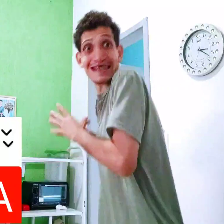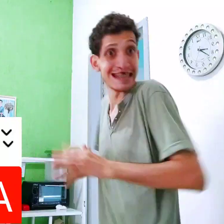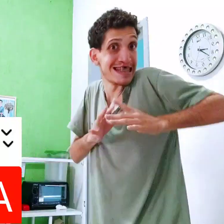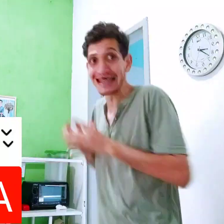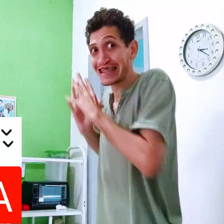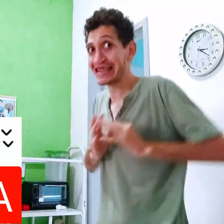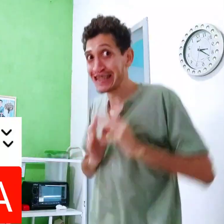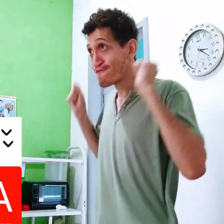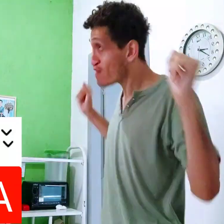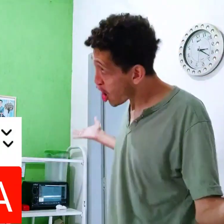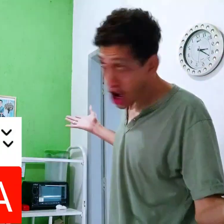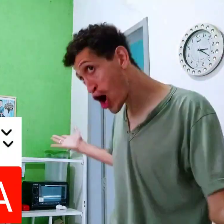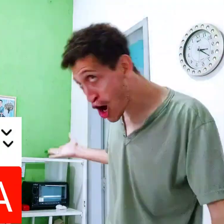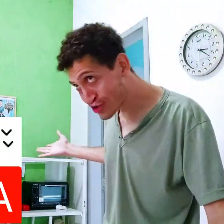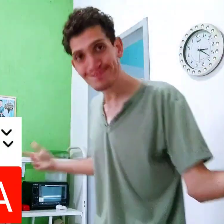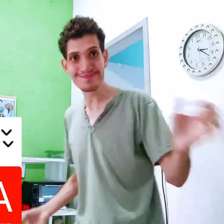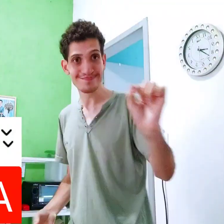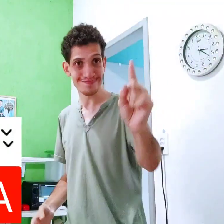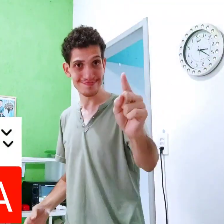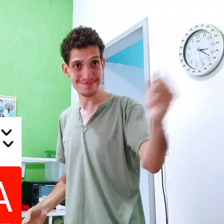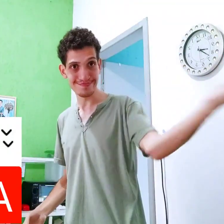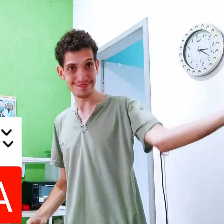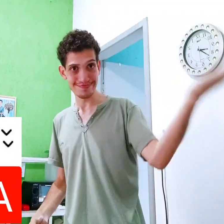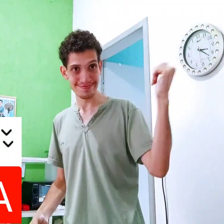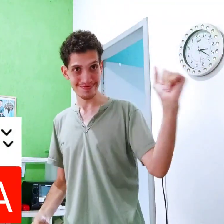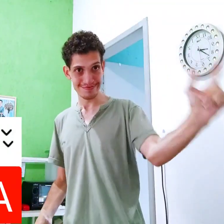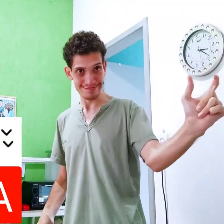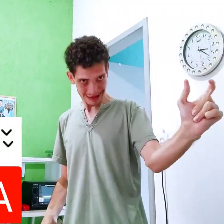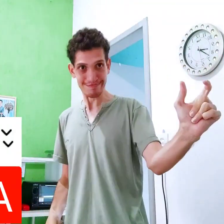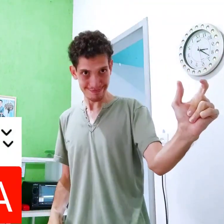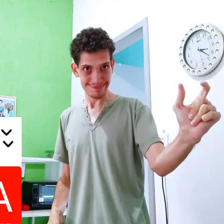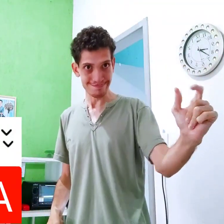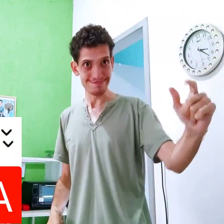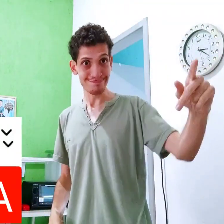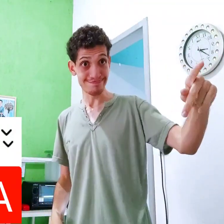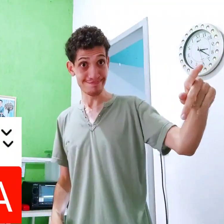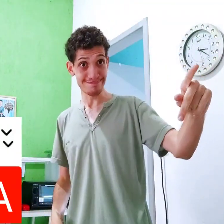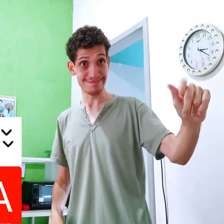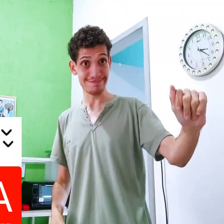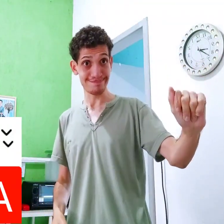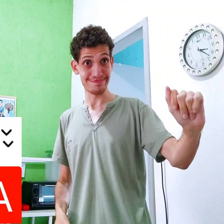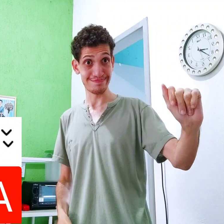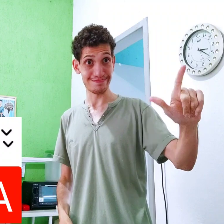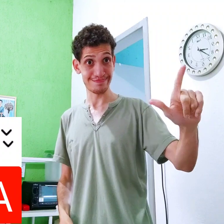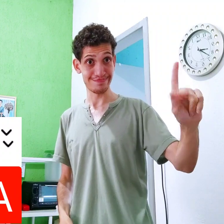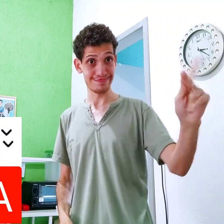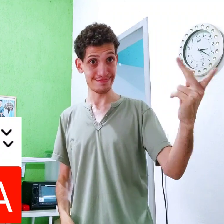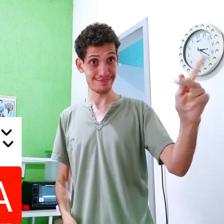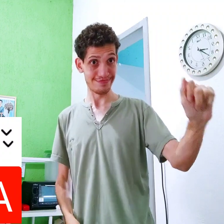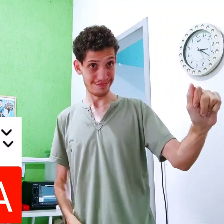ARA TAP TAP TAP TAP Aaaaaaaa Eita palavra